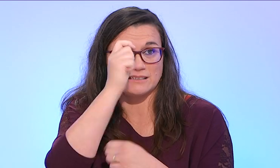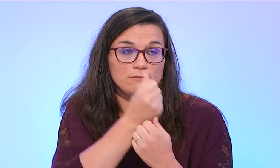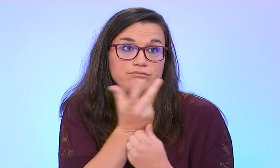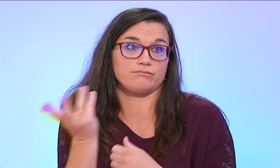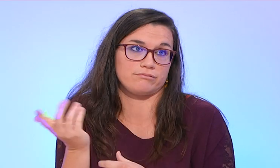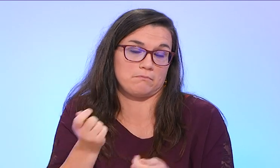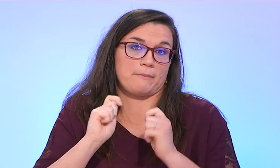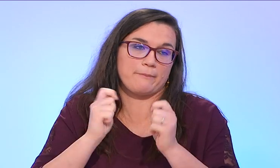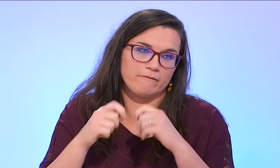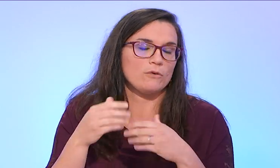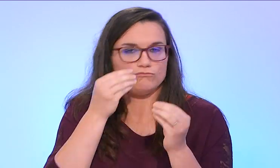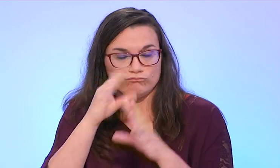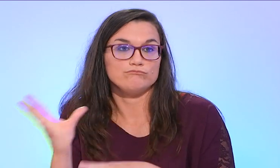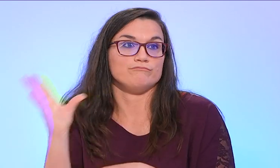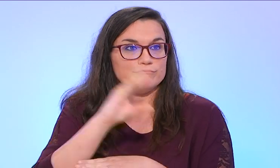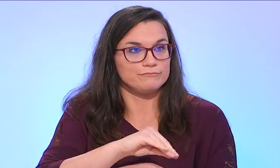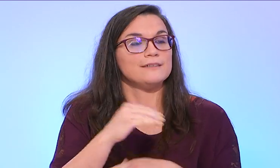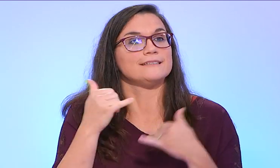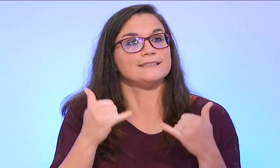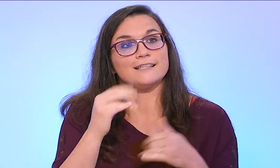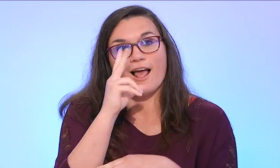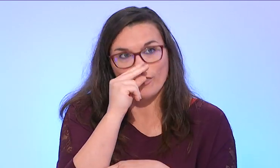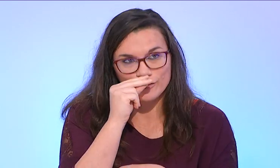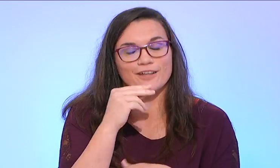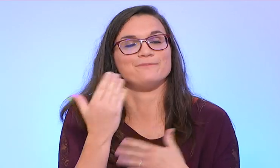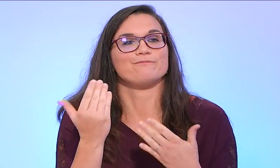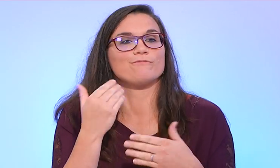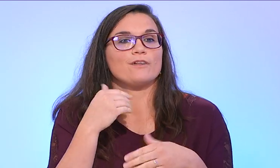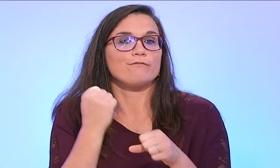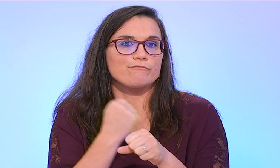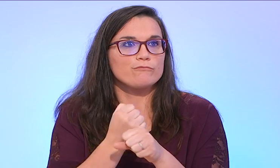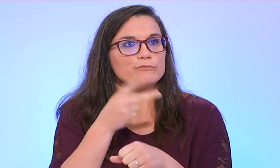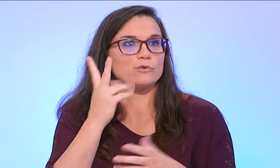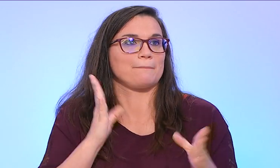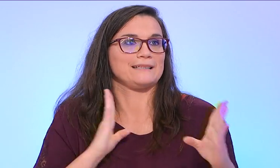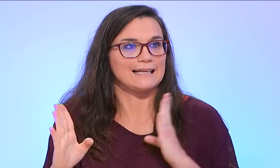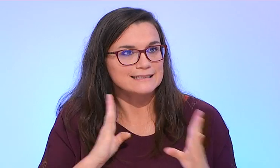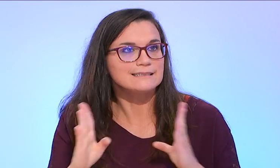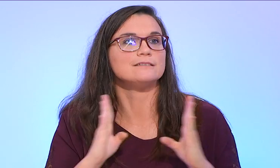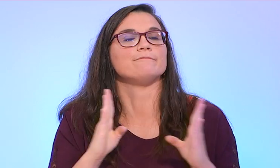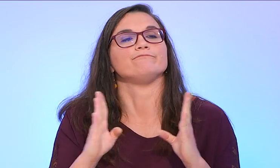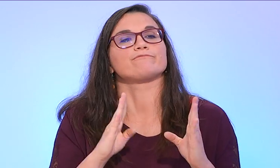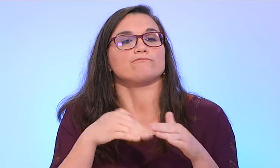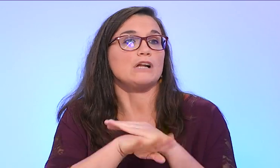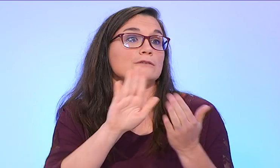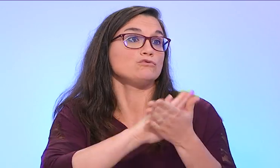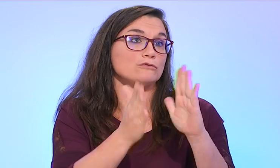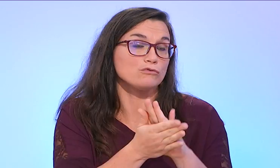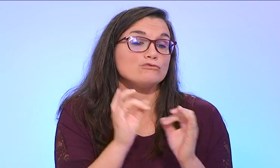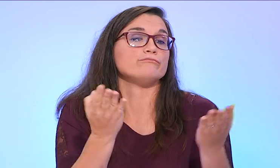animatrice. Voilà, j'avais un petit peu plusieurs casquettes. Ensuite, je suis redevenue à Nantes en tant que